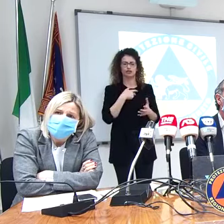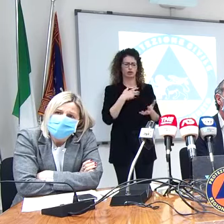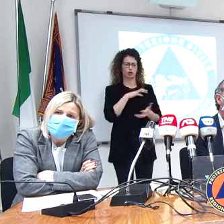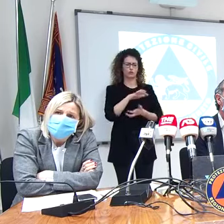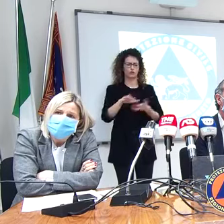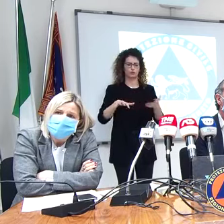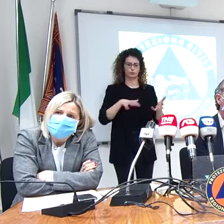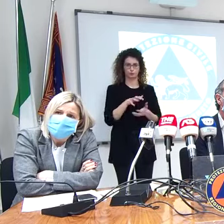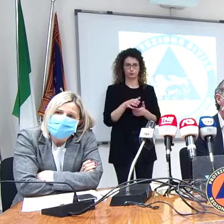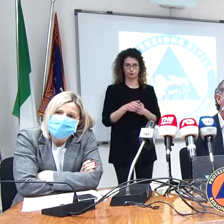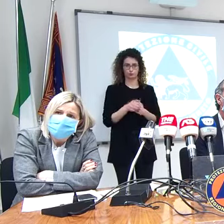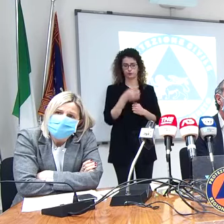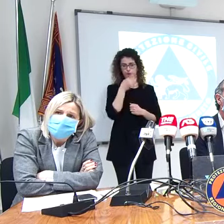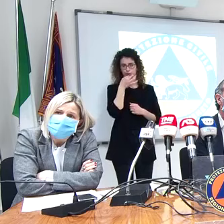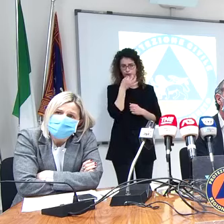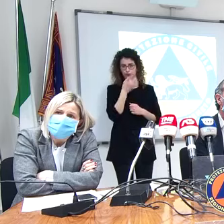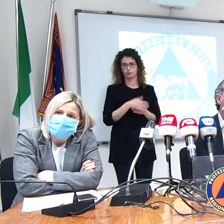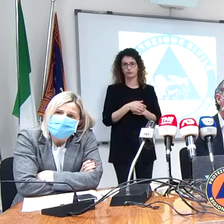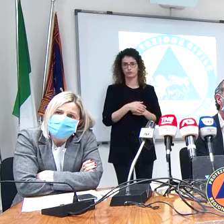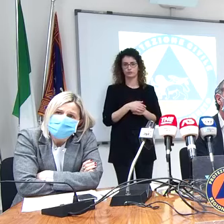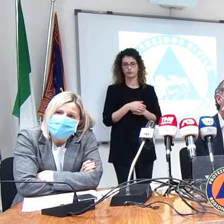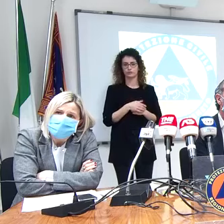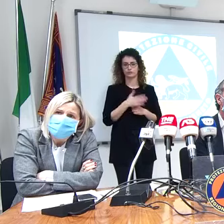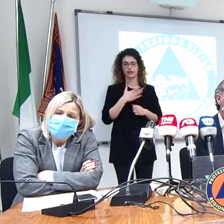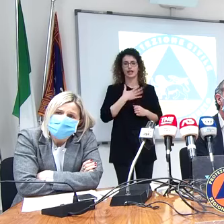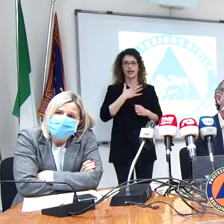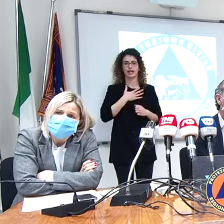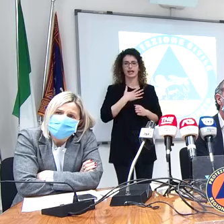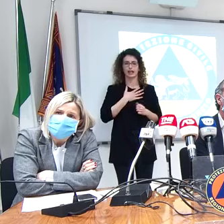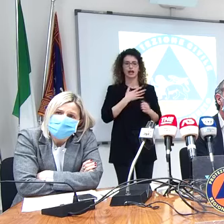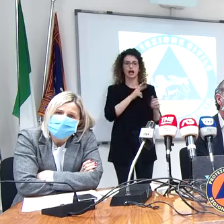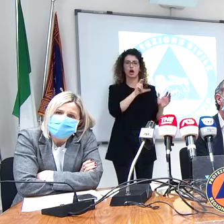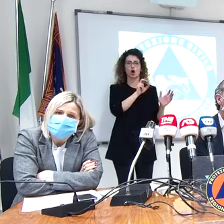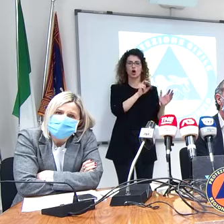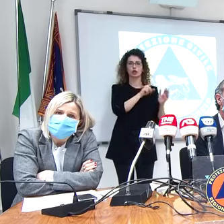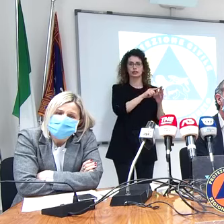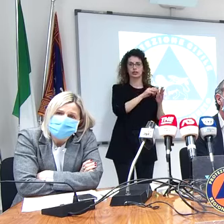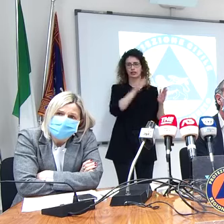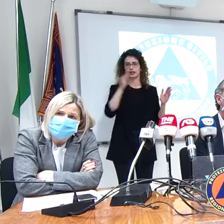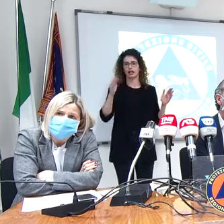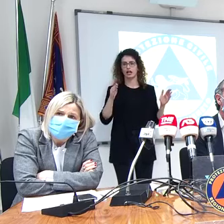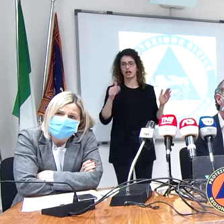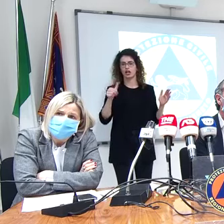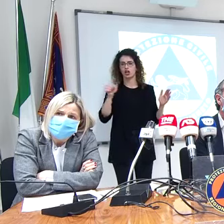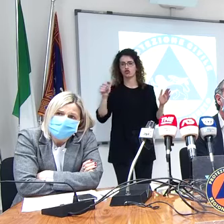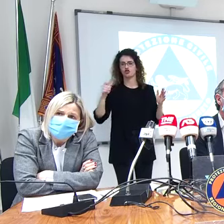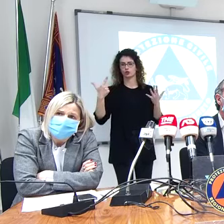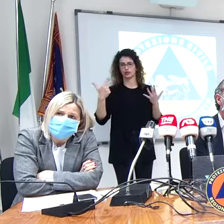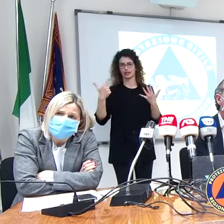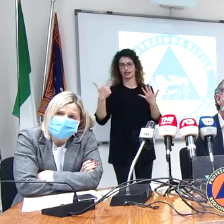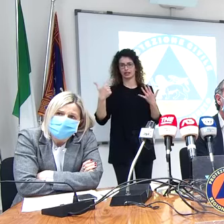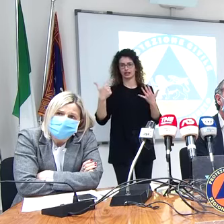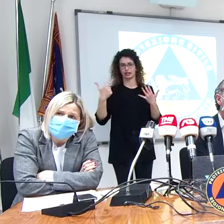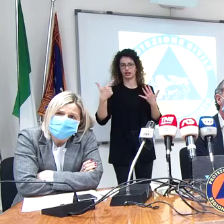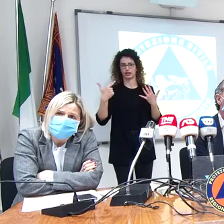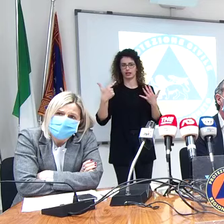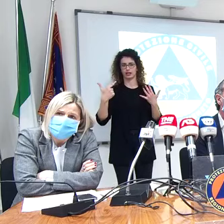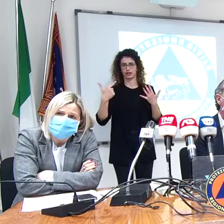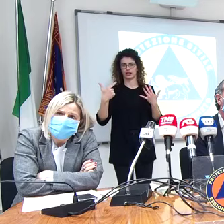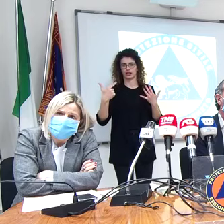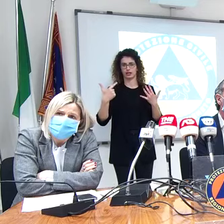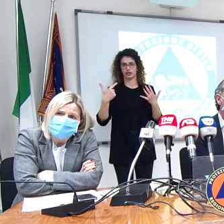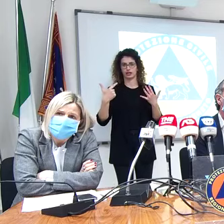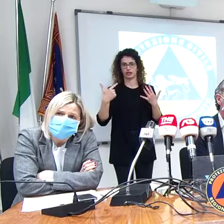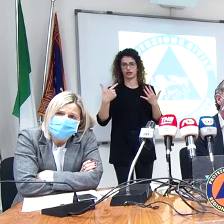il range di età che va dagli 80 ai 107, il più anziano come diceva lei, vengono tutti